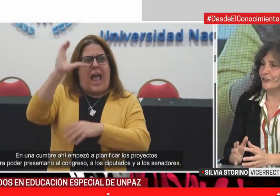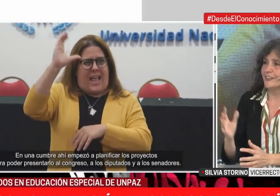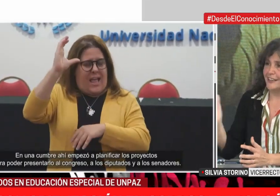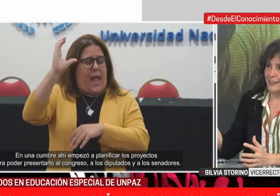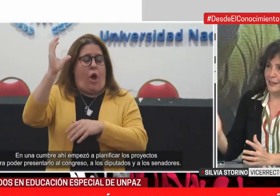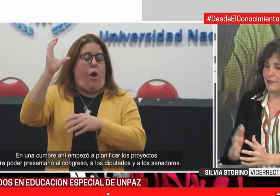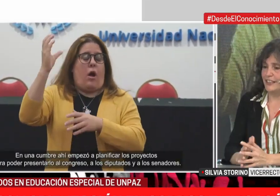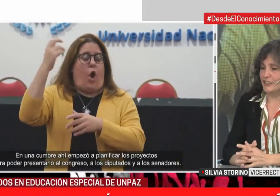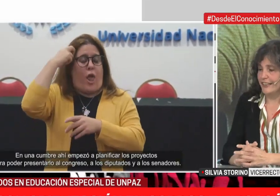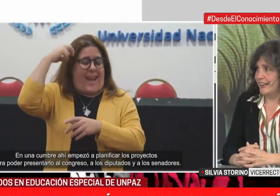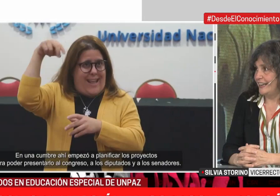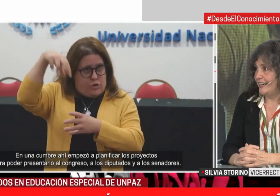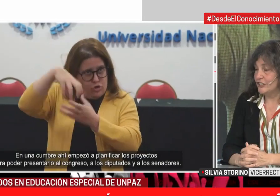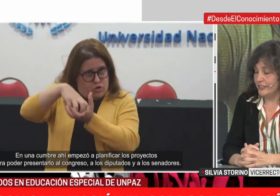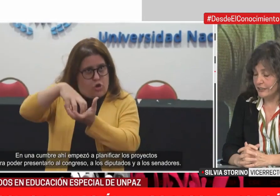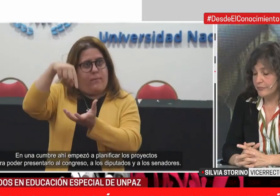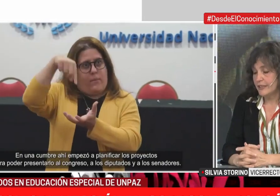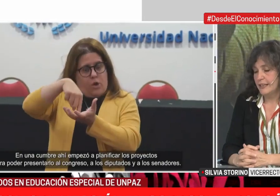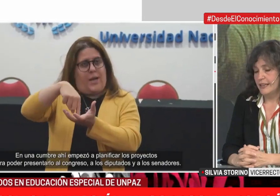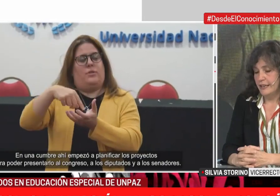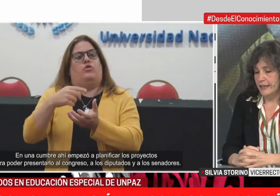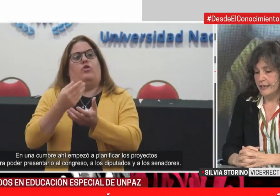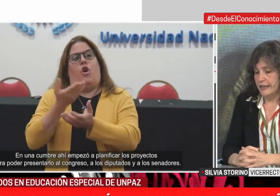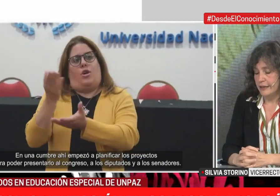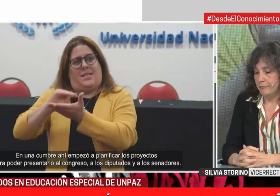Retiro para llegar allí.